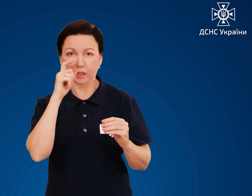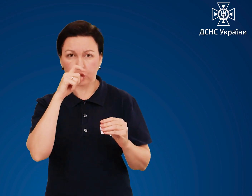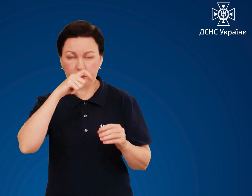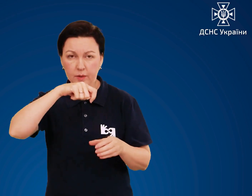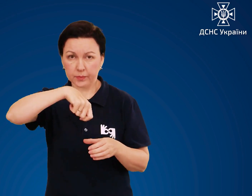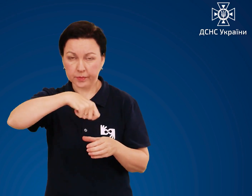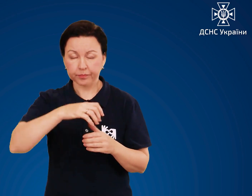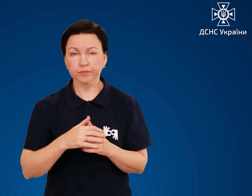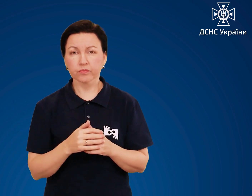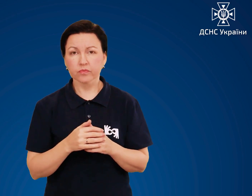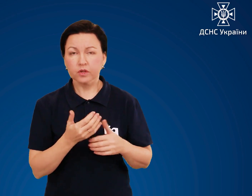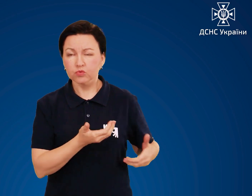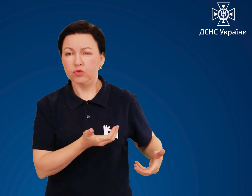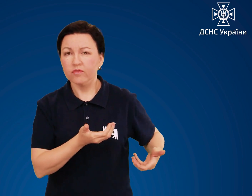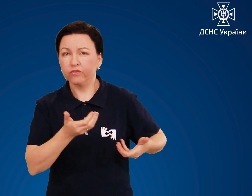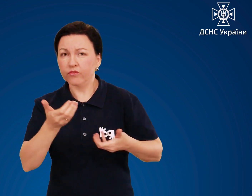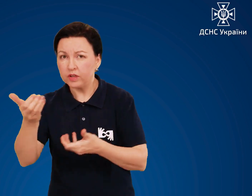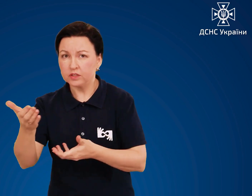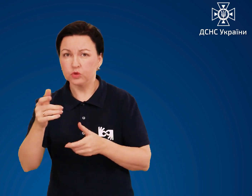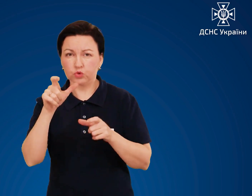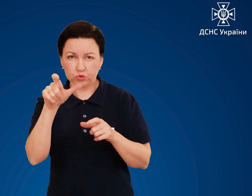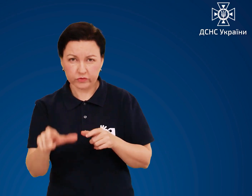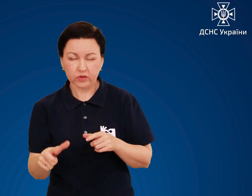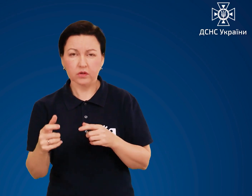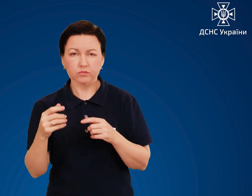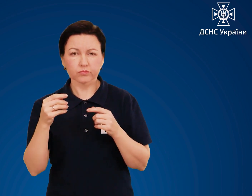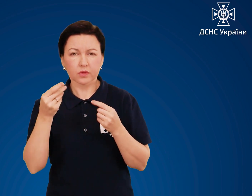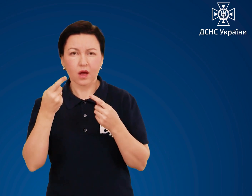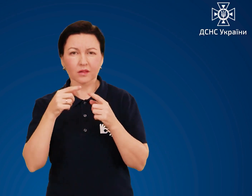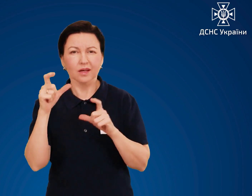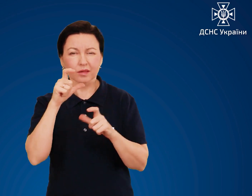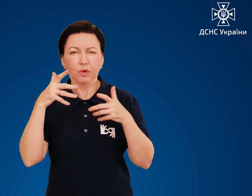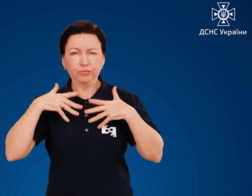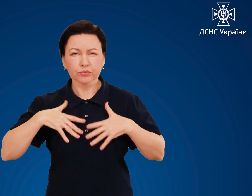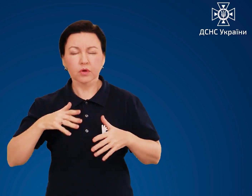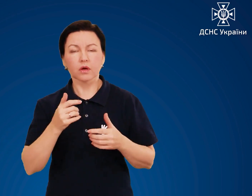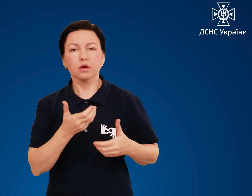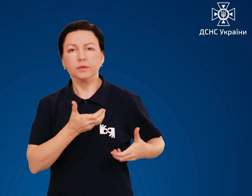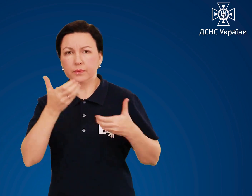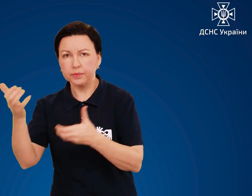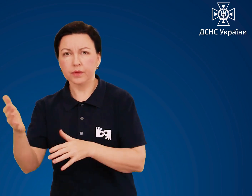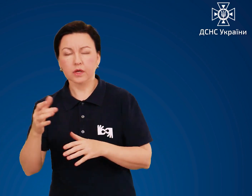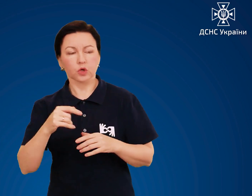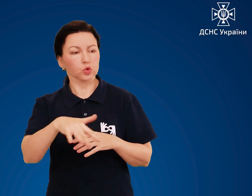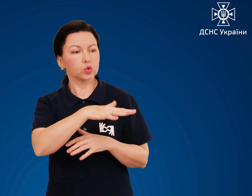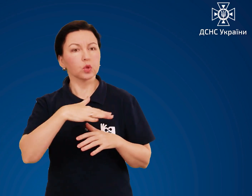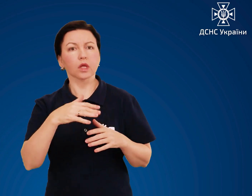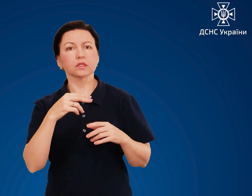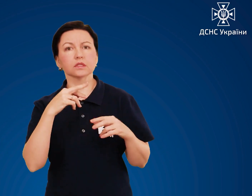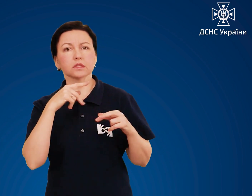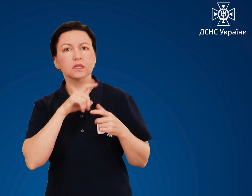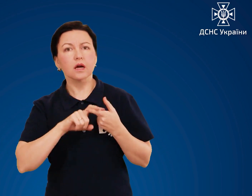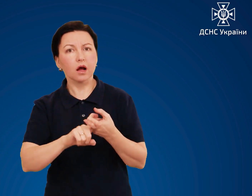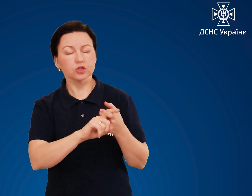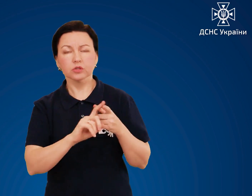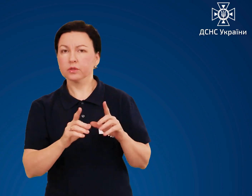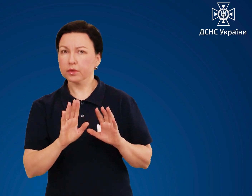потерпілого із зони зараження та забезпечити йому спокій і тепло. Запам'ятайте!